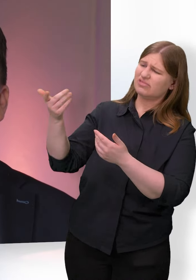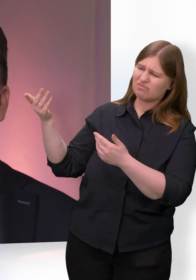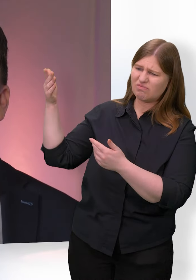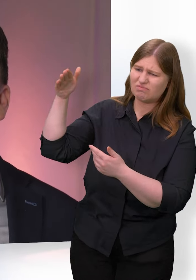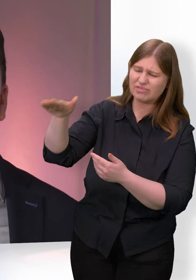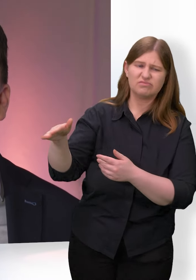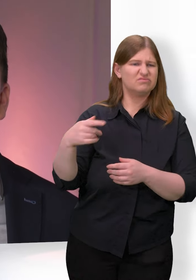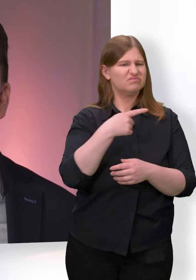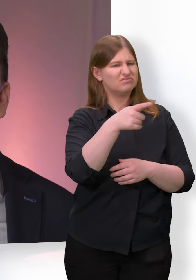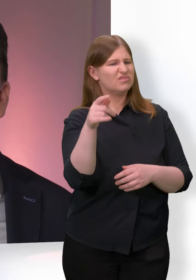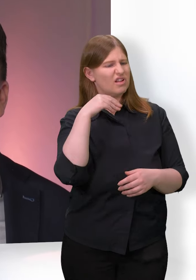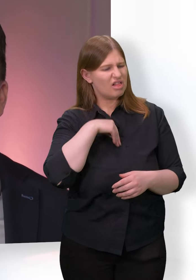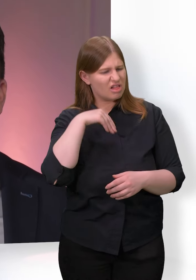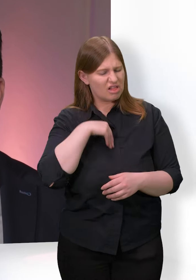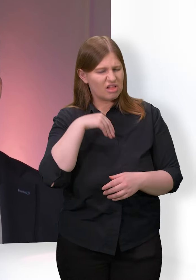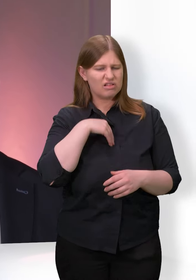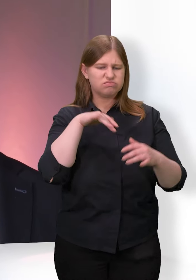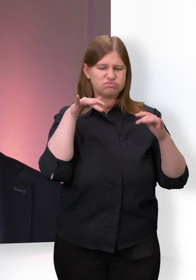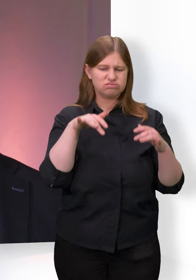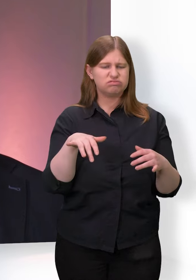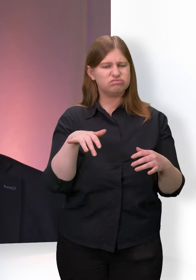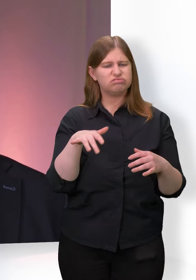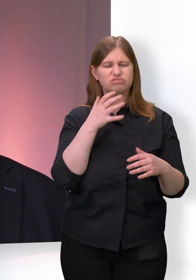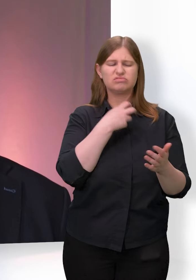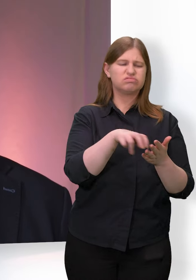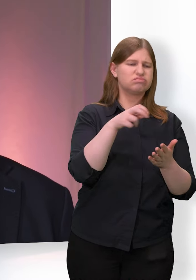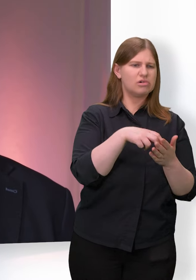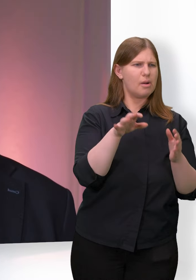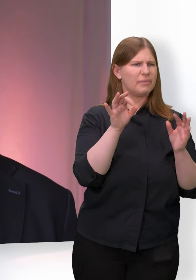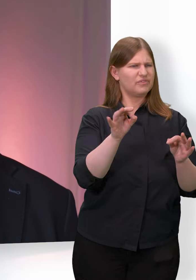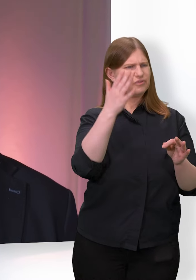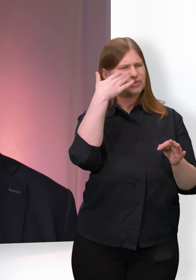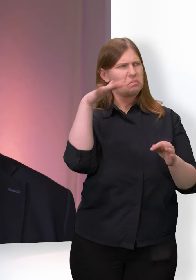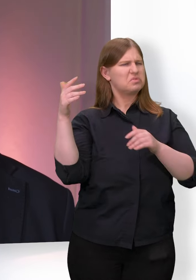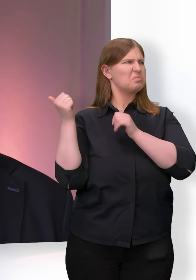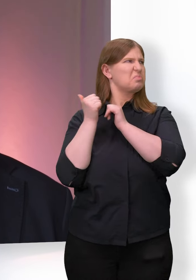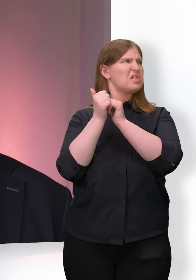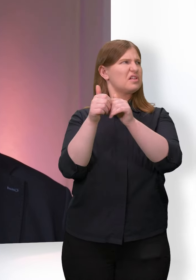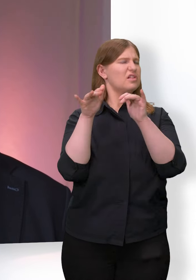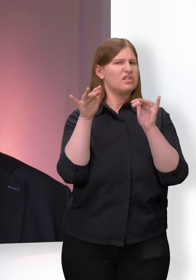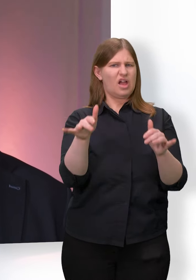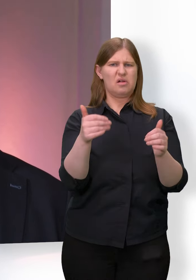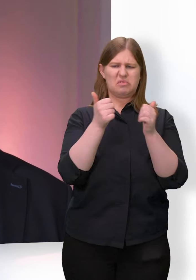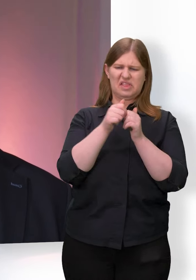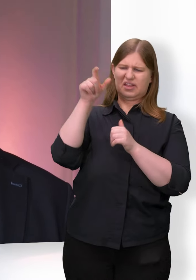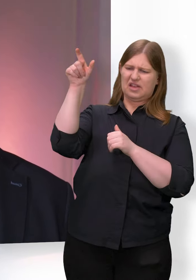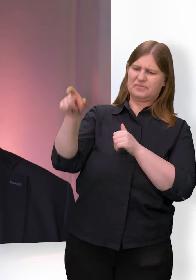Depression bekommen sie einen scheinbar fremden Begleiter. Ein Begleiter, der ihnen